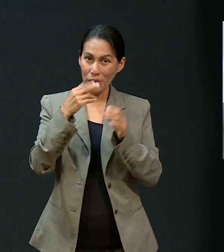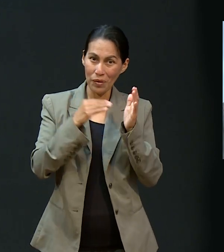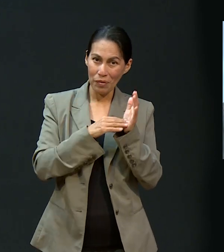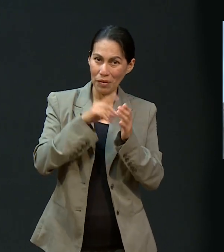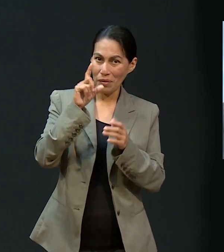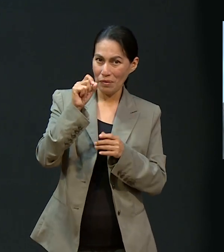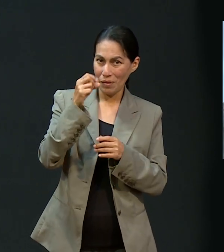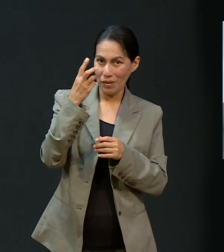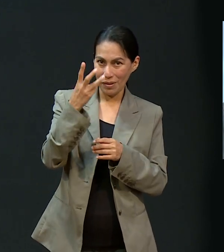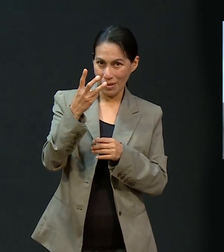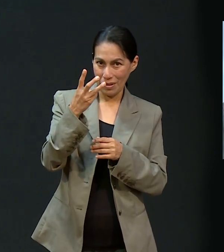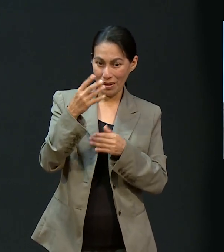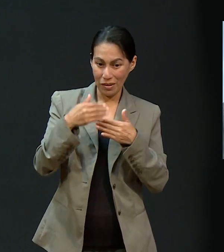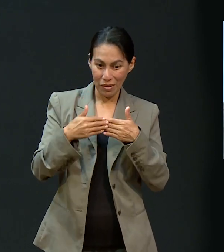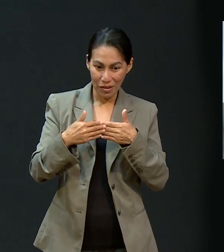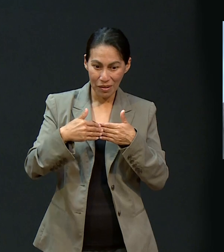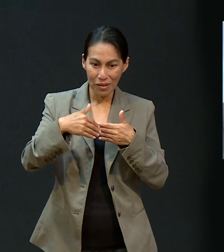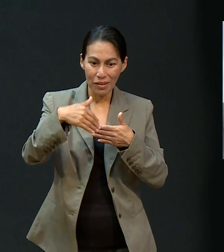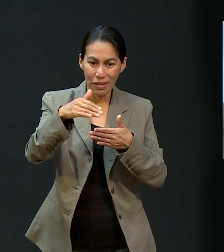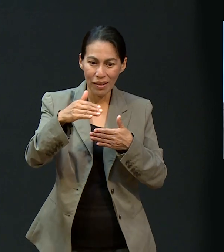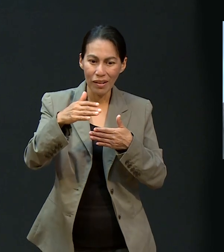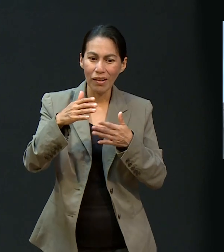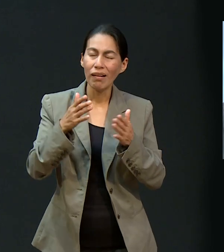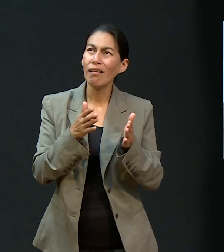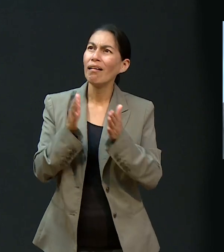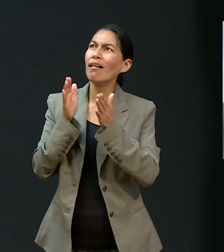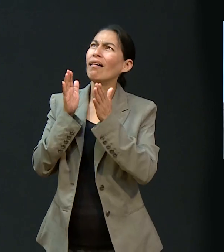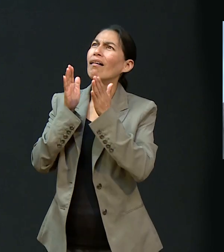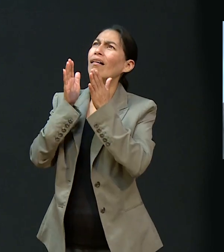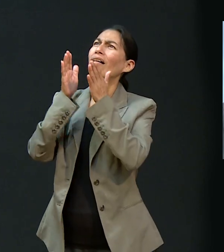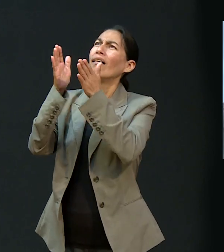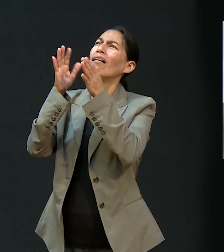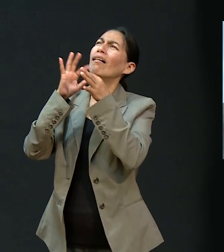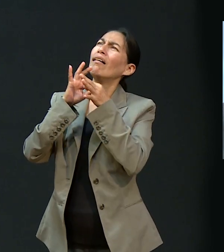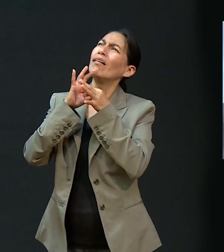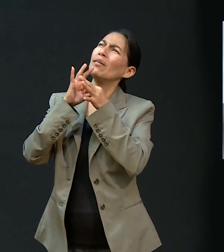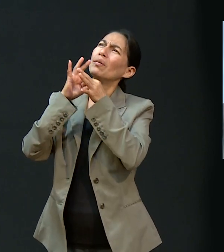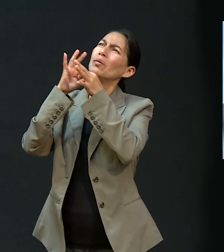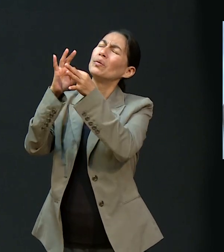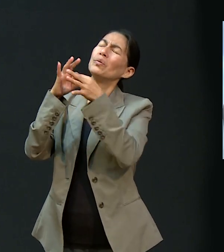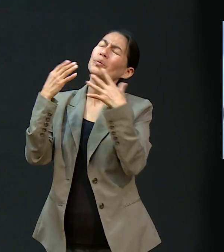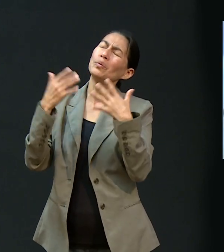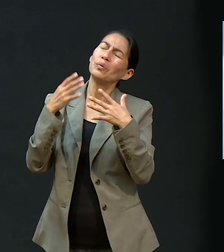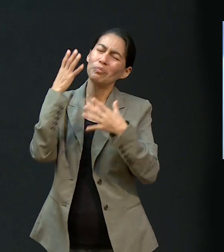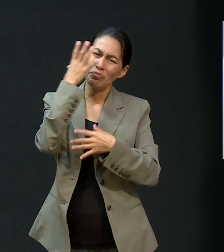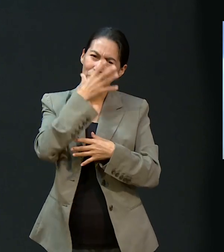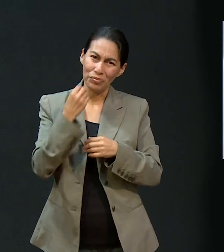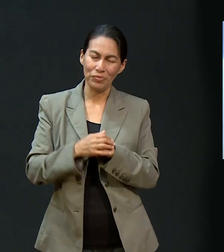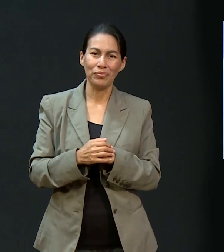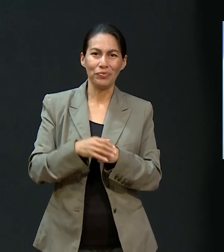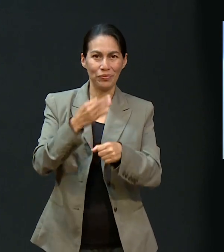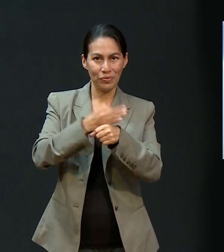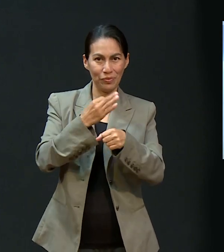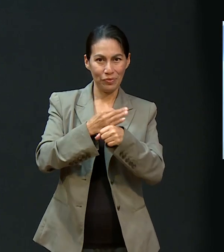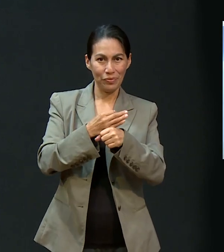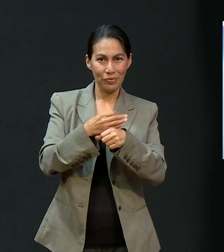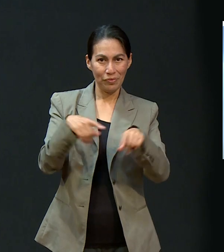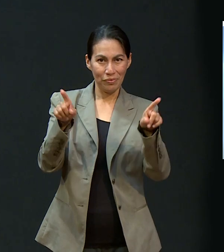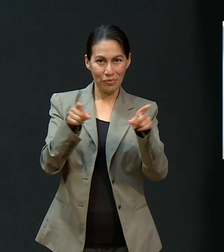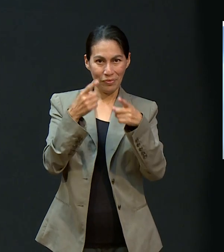dejará ni te desamparará. Mientras escuchamos una melodía que nos elevará hasta el trono de la gracia